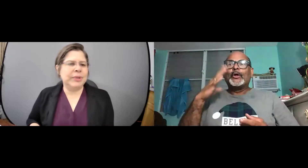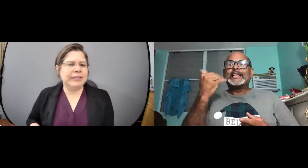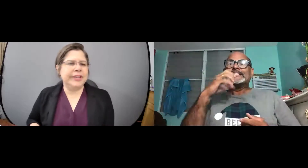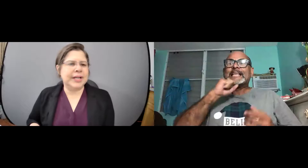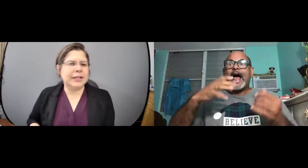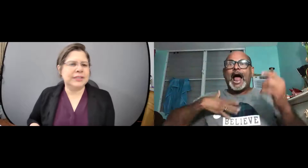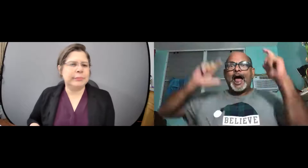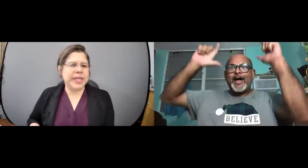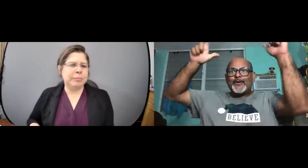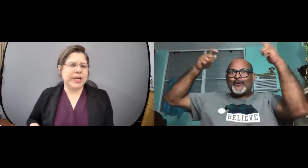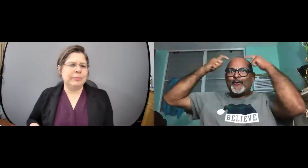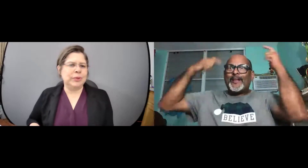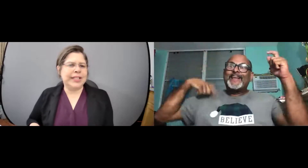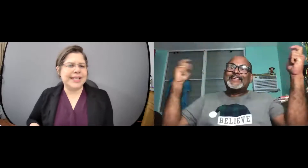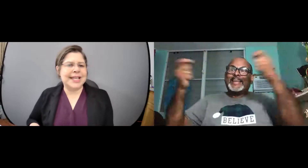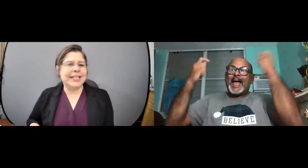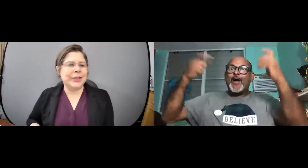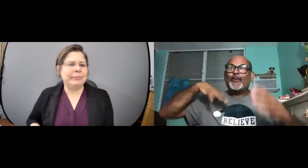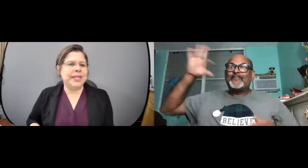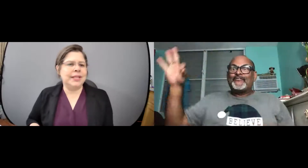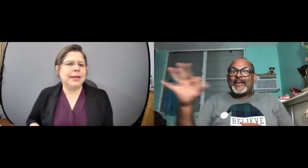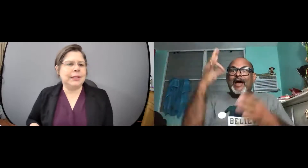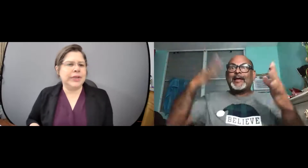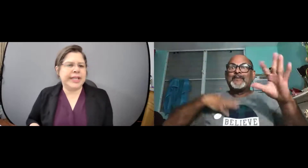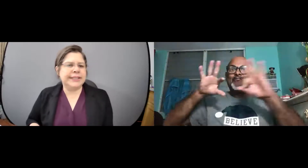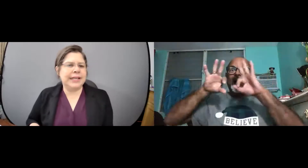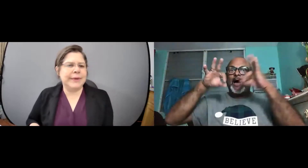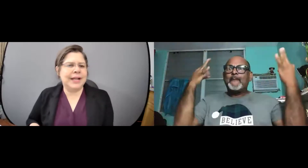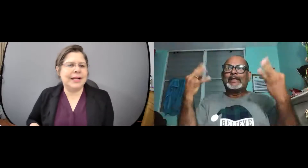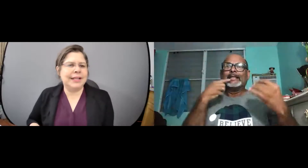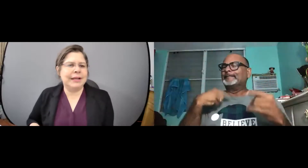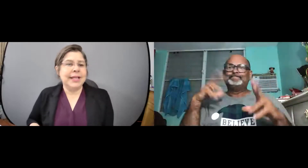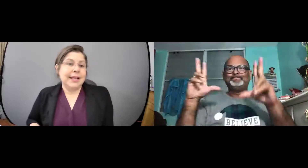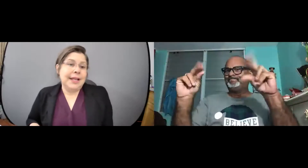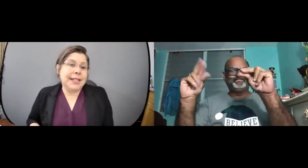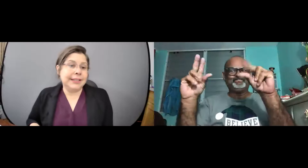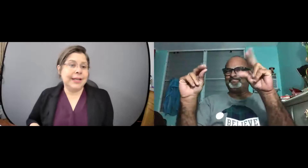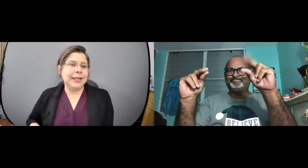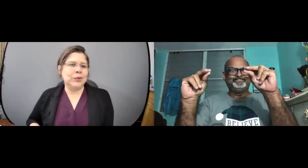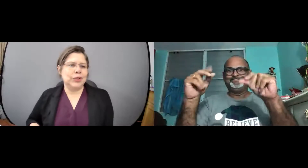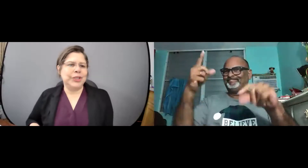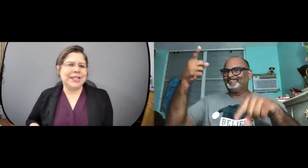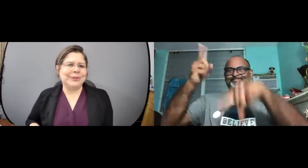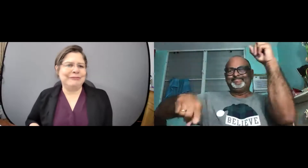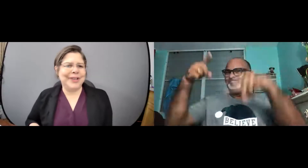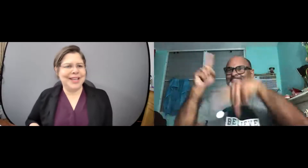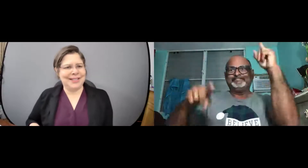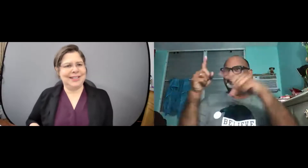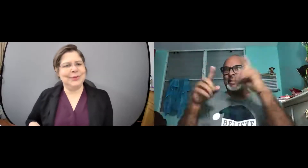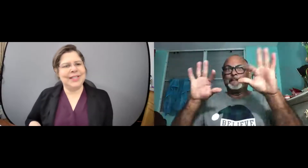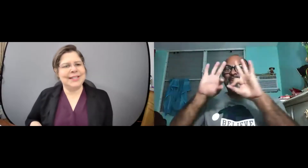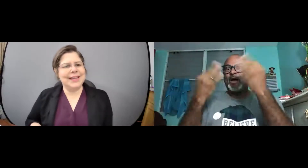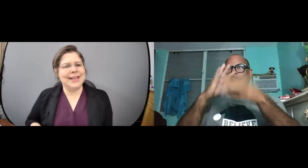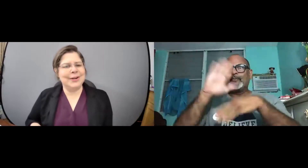tratando de planificar las cosas bien por ejemplo el quinceañero de mi hija que lo quería celebrar ella tenía la ilusión de hacer una